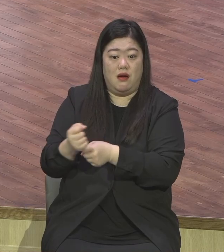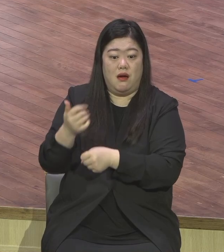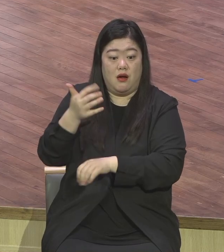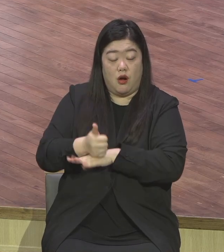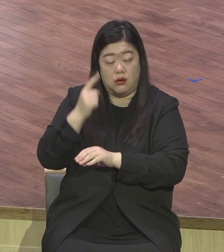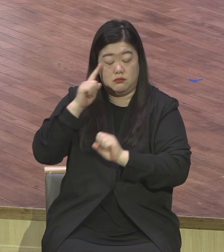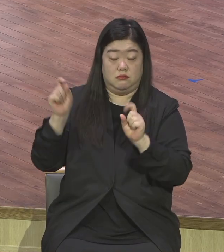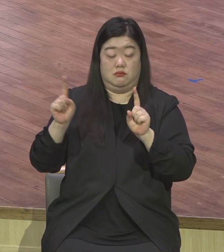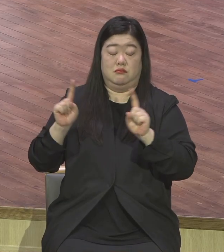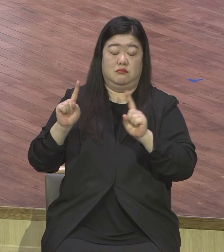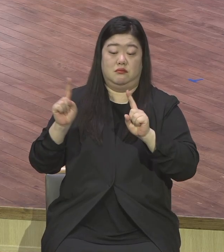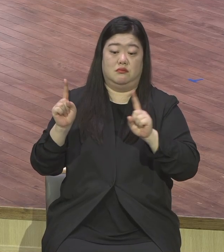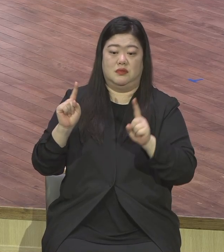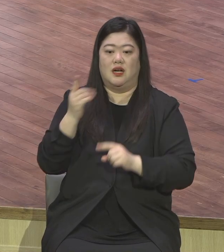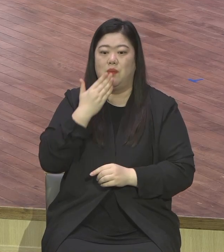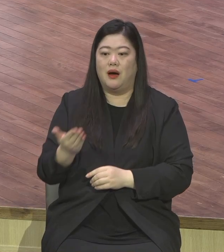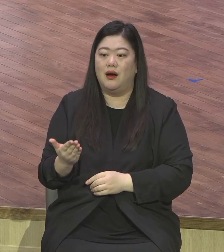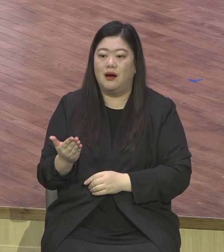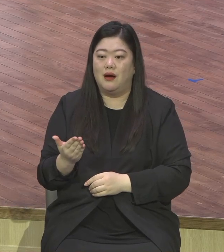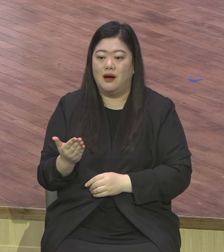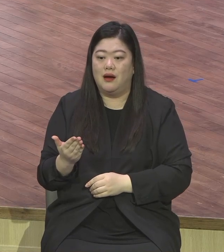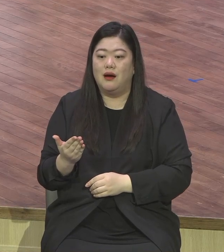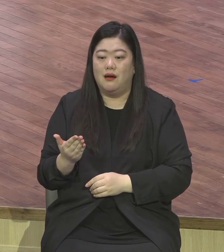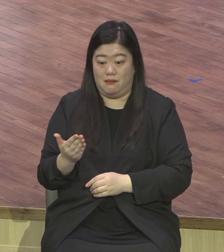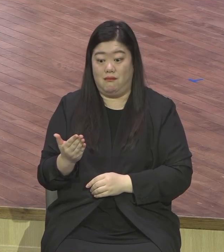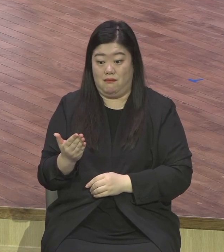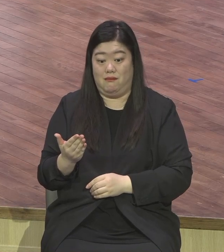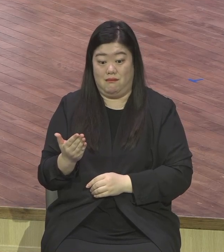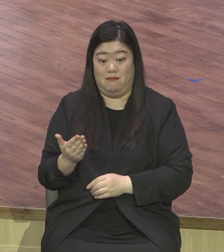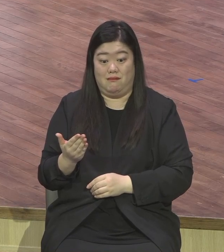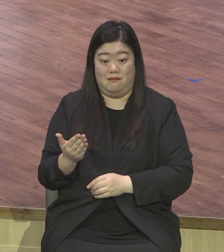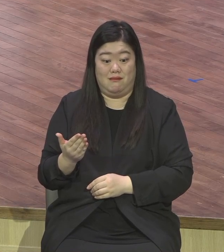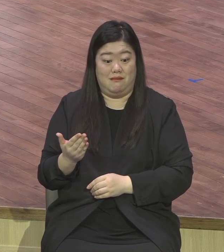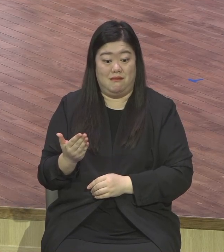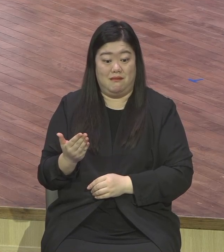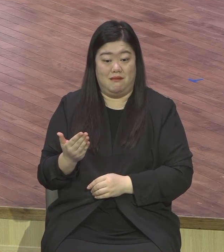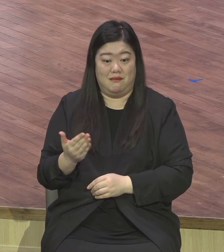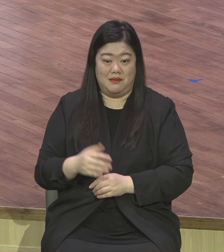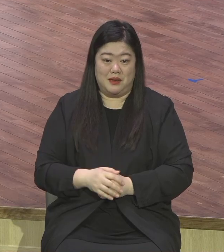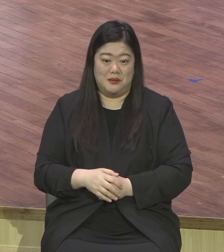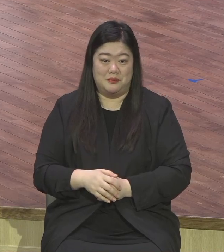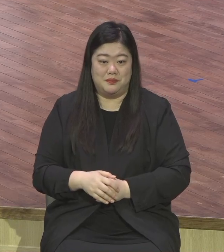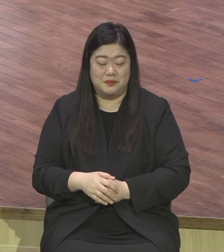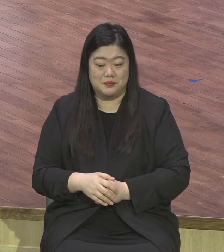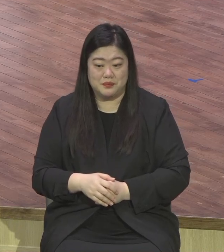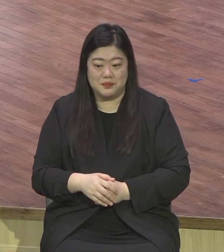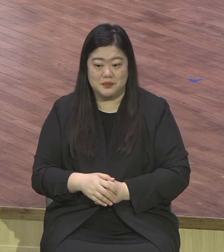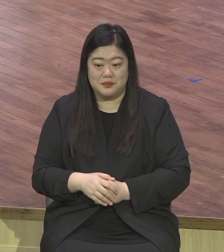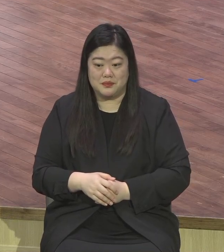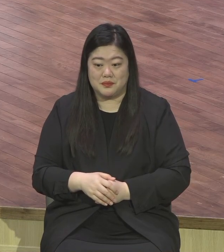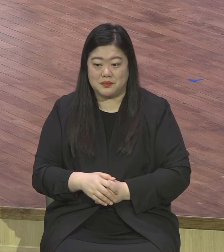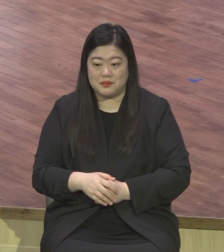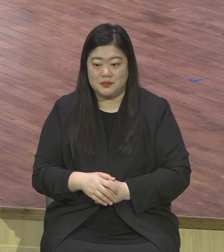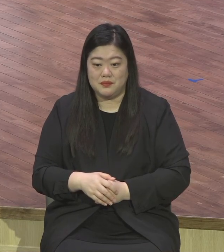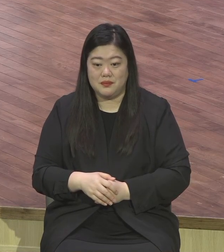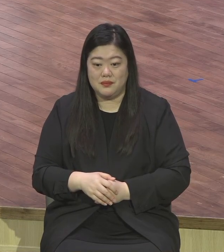굉장히 뇌 건강에 좋다 제가 제가 이 말씀드린 이유가 뭐냐 우리가 영적인